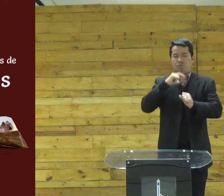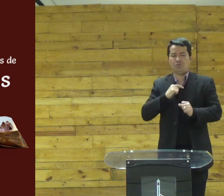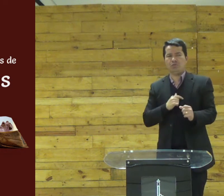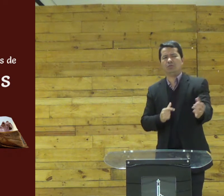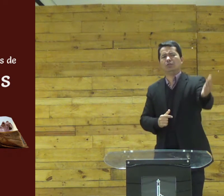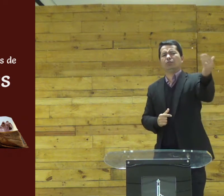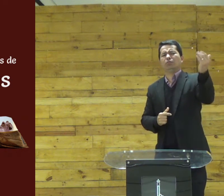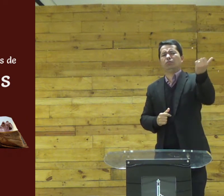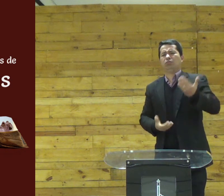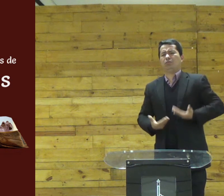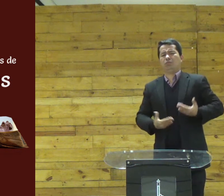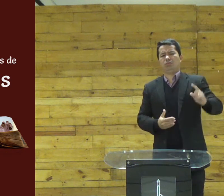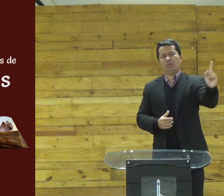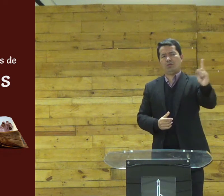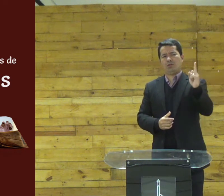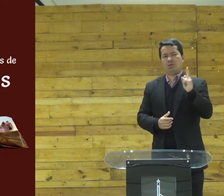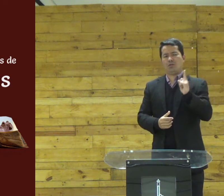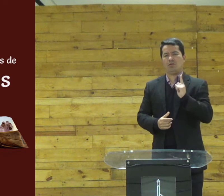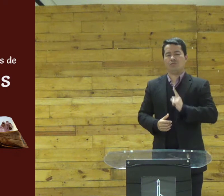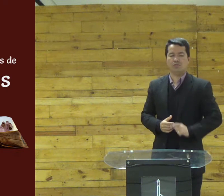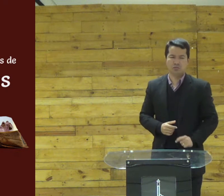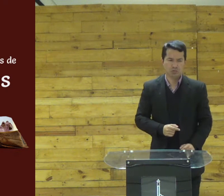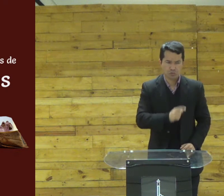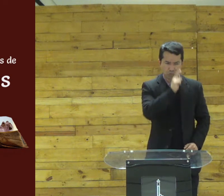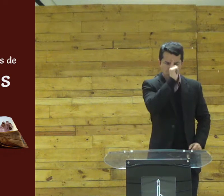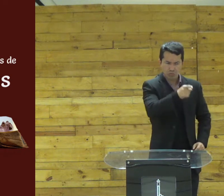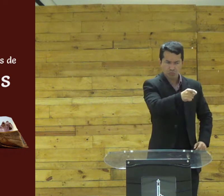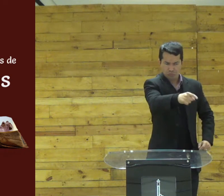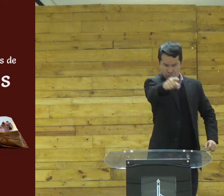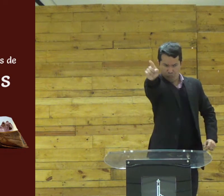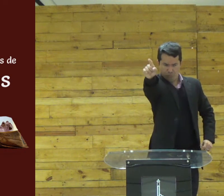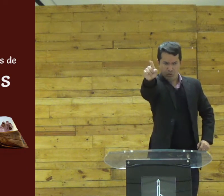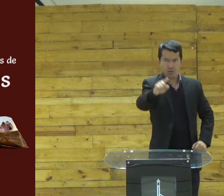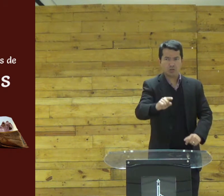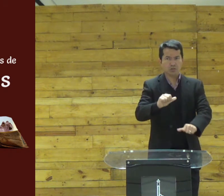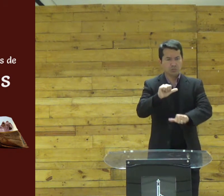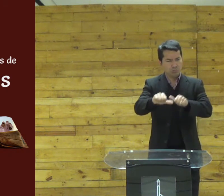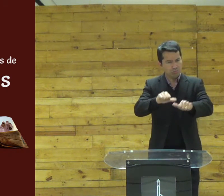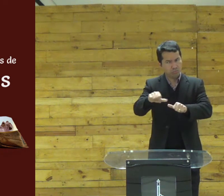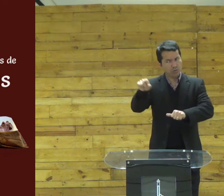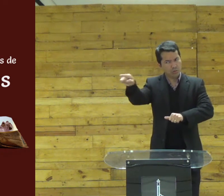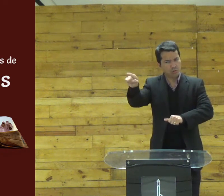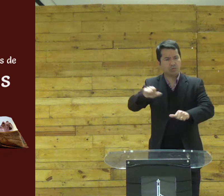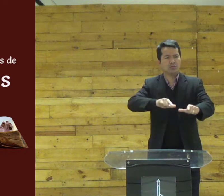tem um certo poder tá lá na sua empresa, chega um chefe e chama o seu empregado olha lá